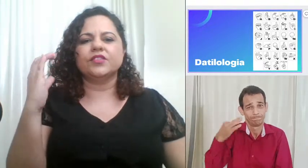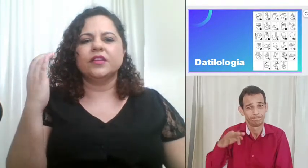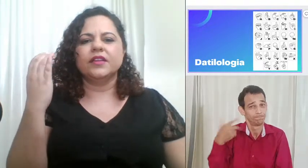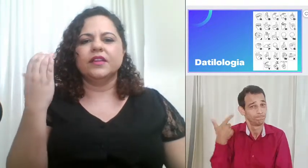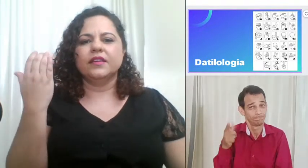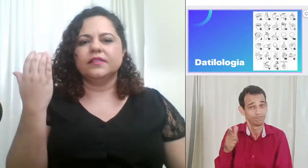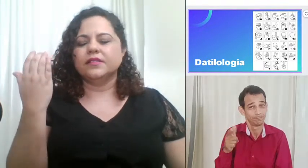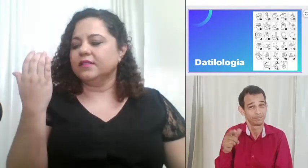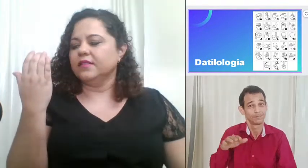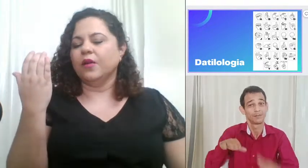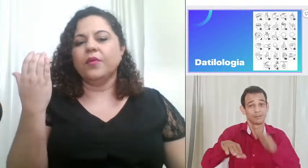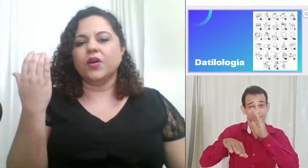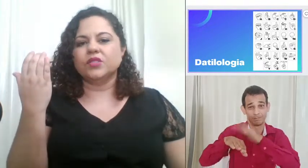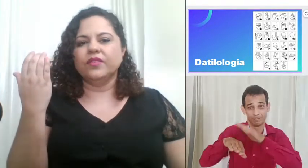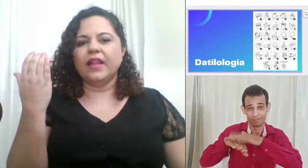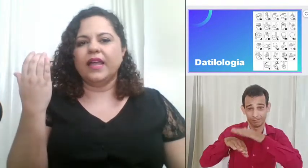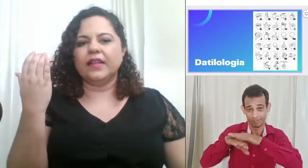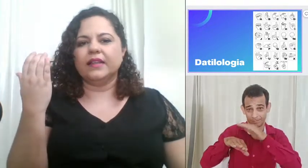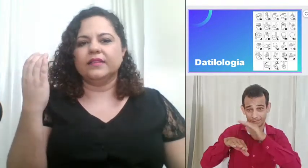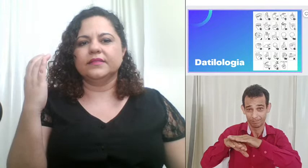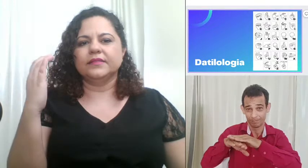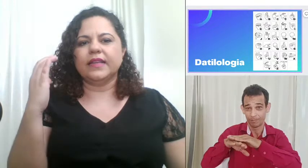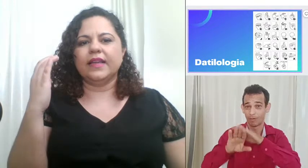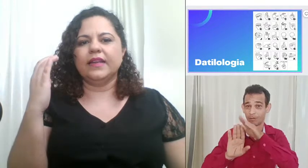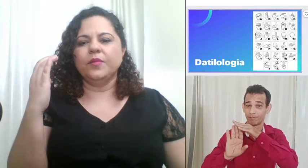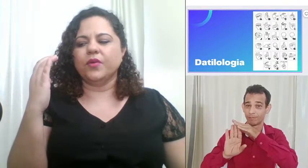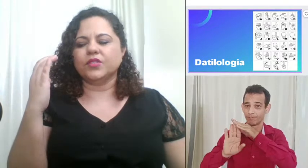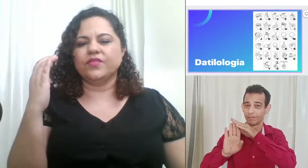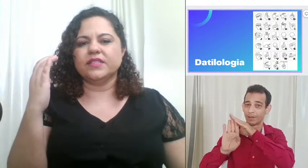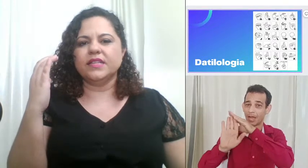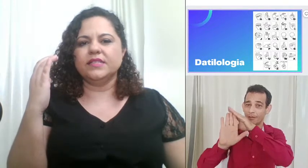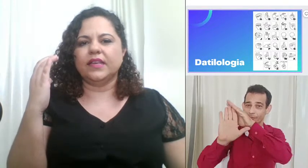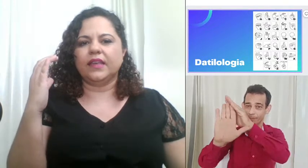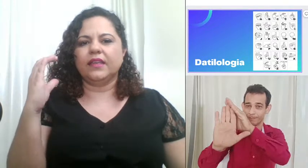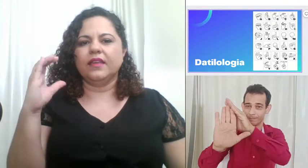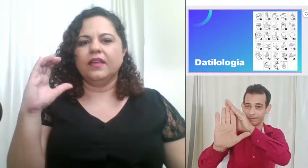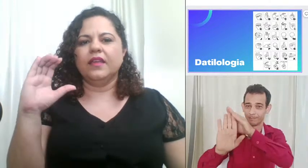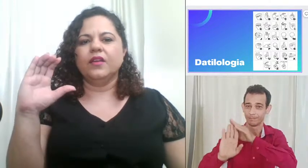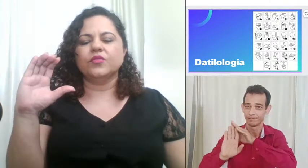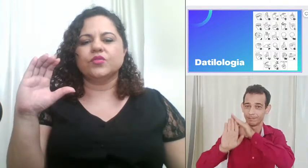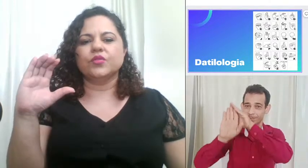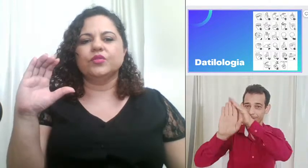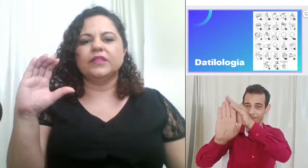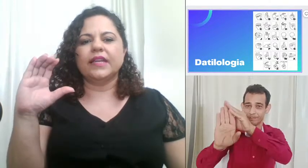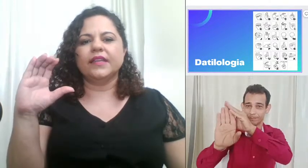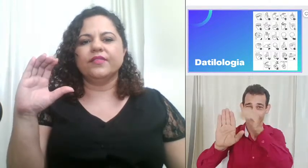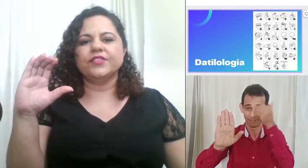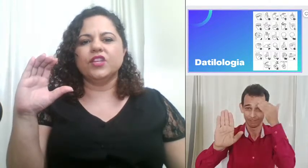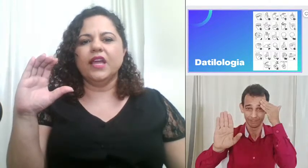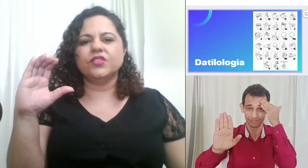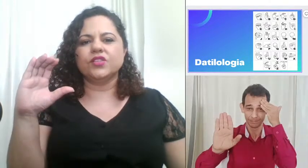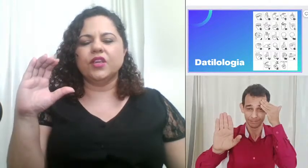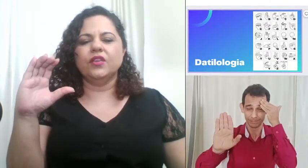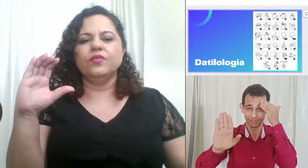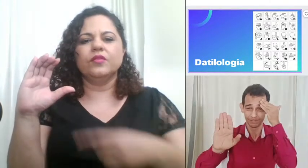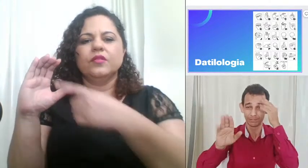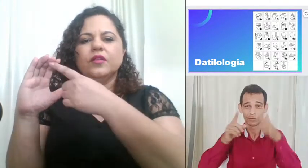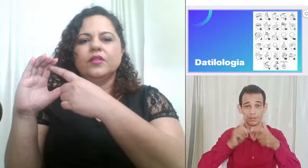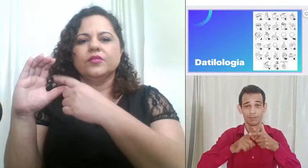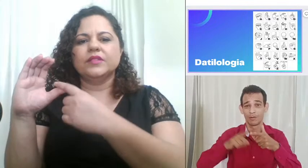não posso virar ela tá não posso fazer assim o surdo tem que ver direitinho o